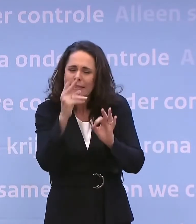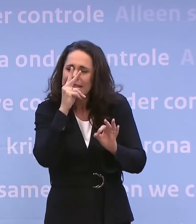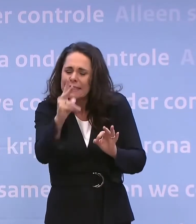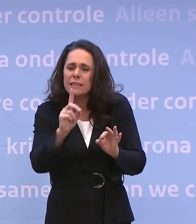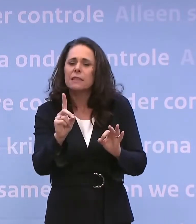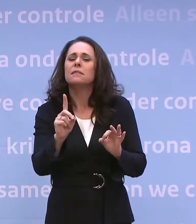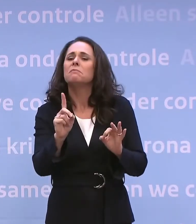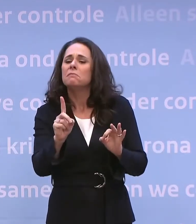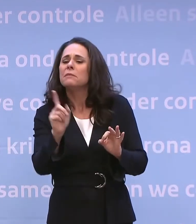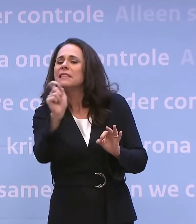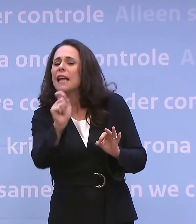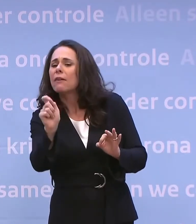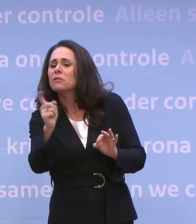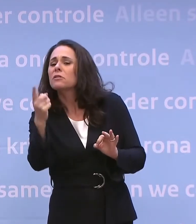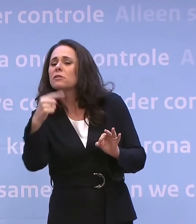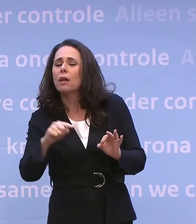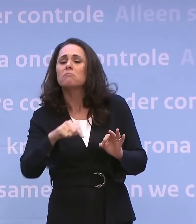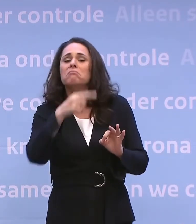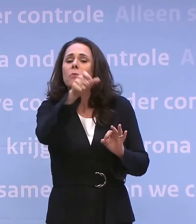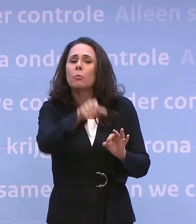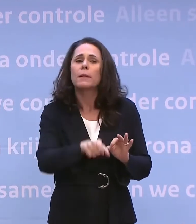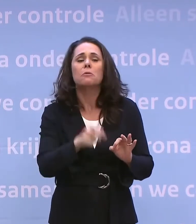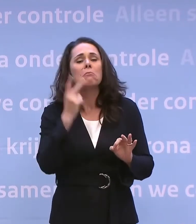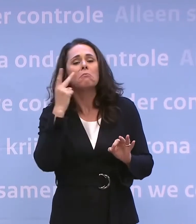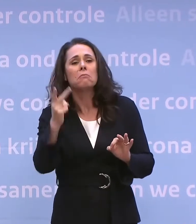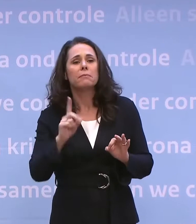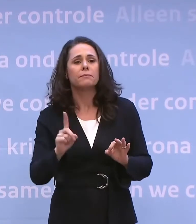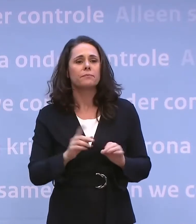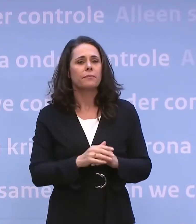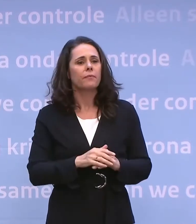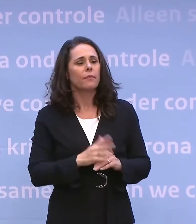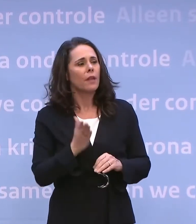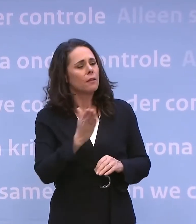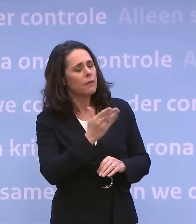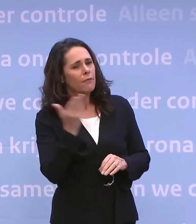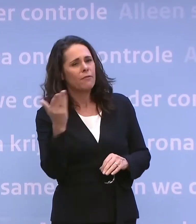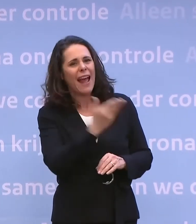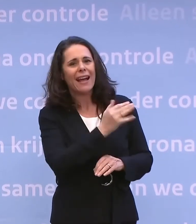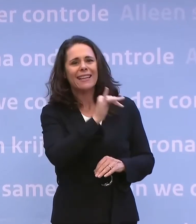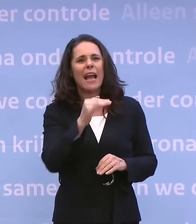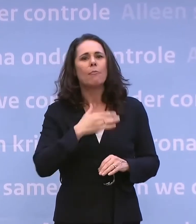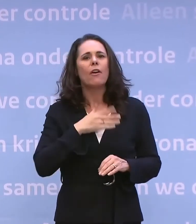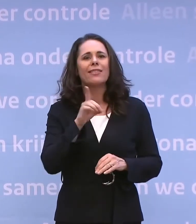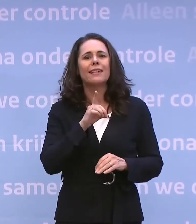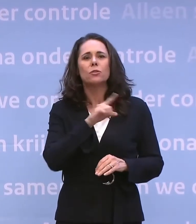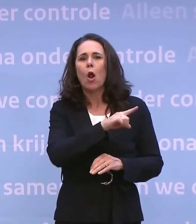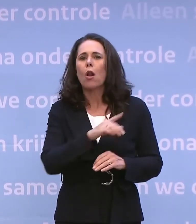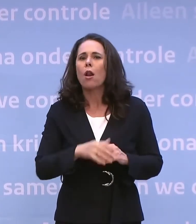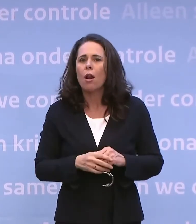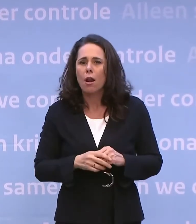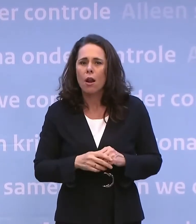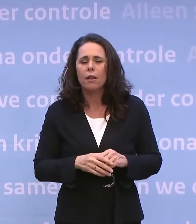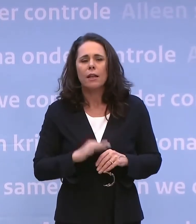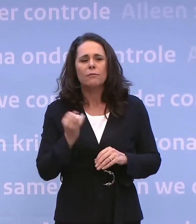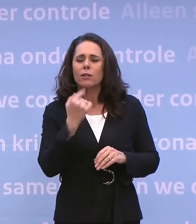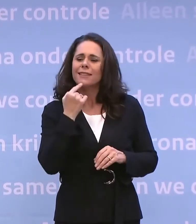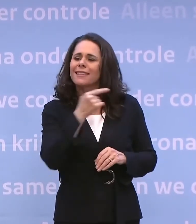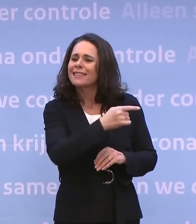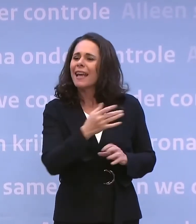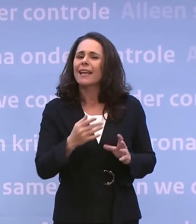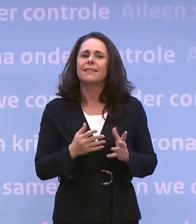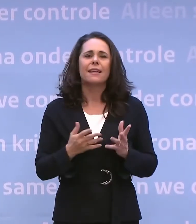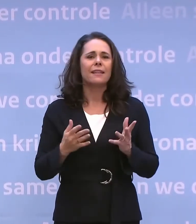cijfers wat er verder kan. Ja, ik heb een vraag voor Jaap. Ik wil het even met Jaap erover hebben.